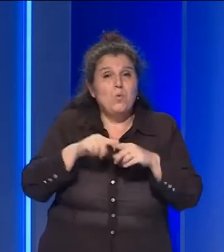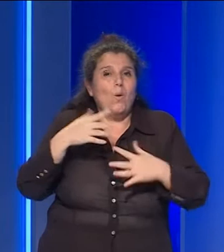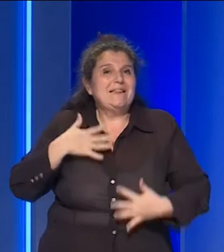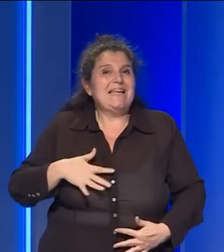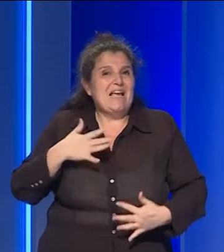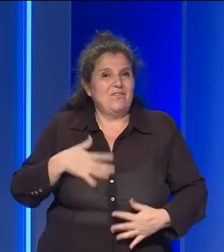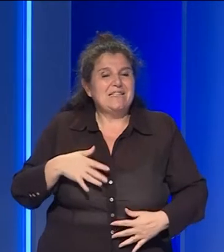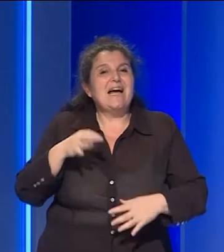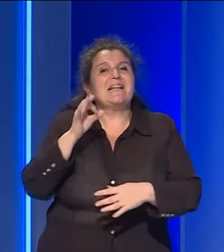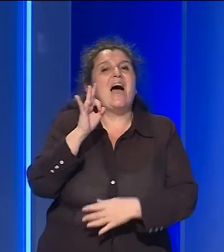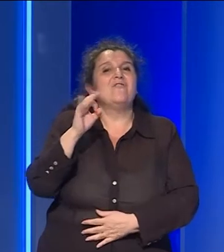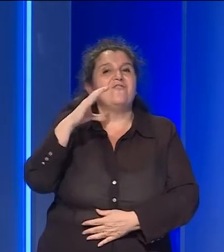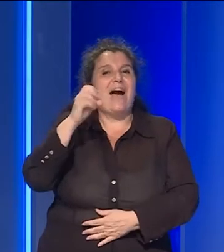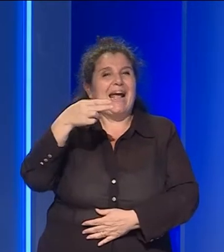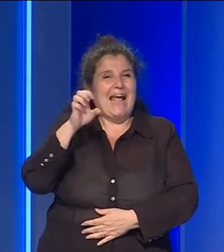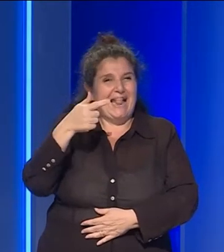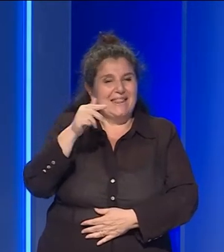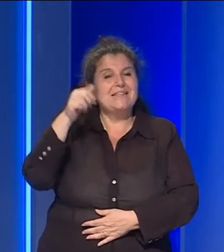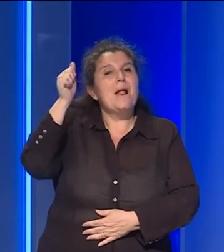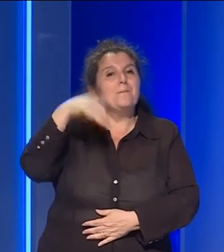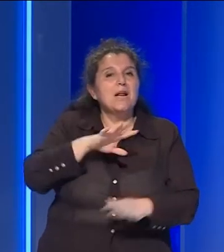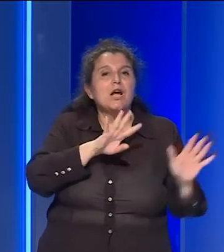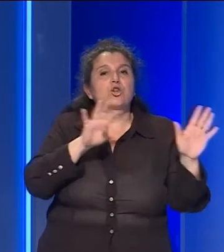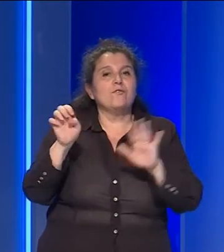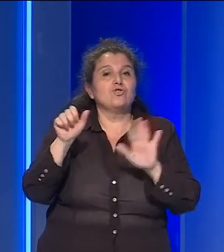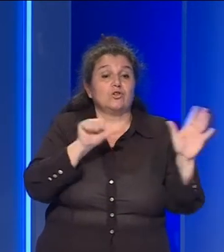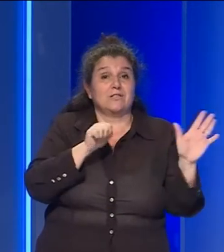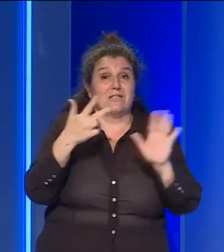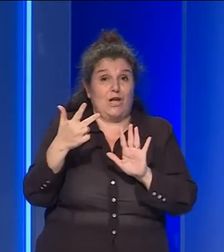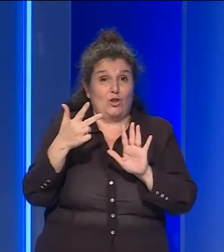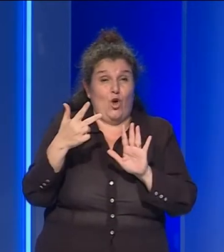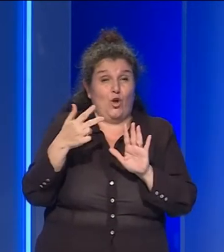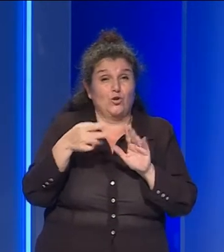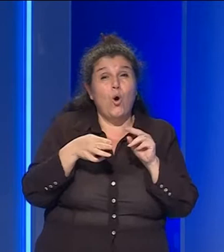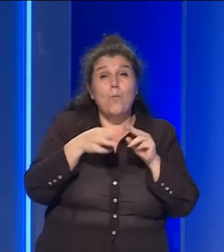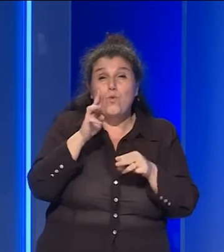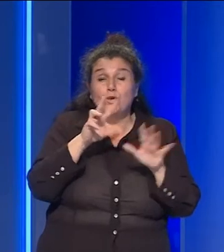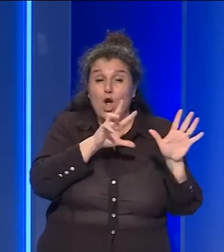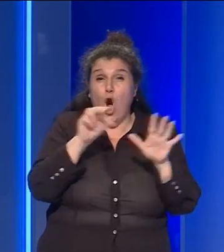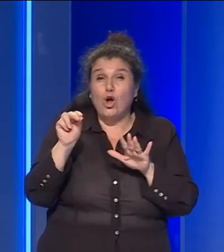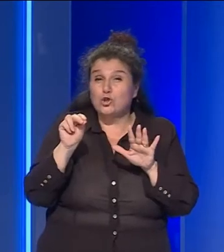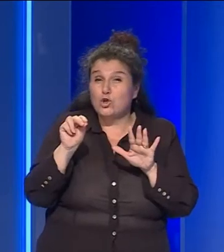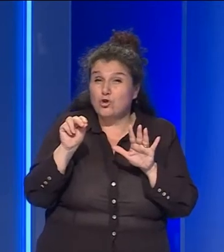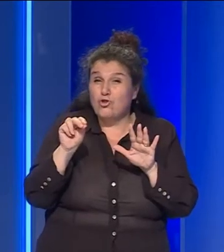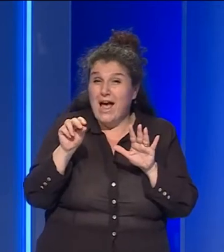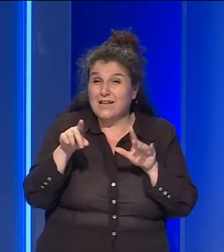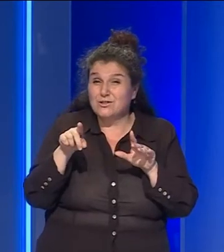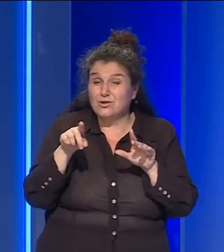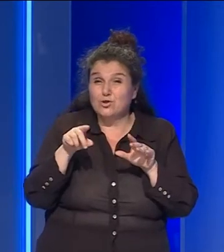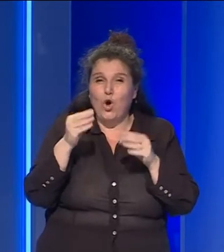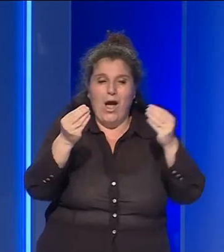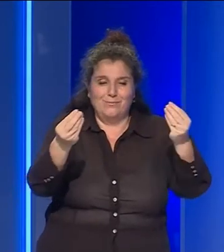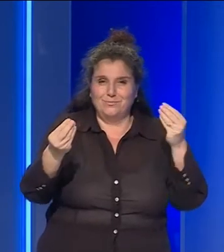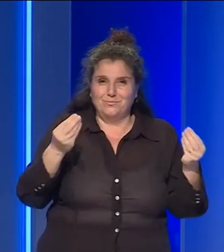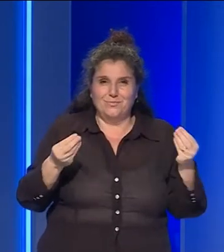da Giacinto Facchetti nel 1968. Sono oltre 800 i cimeli